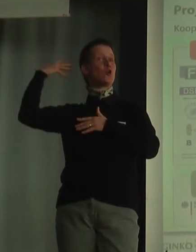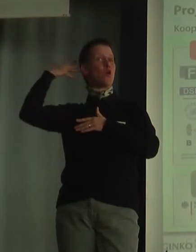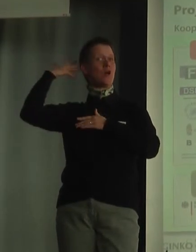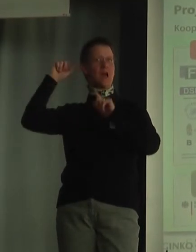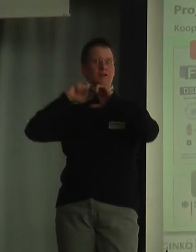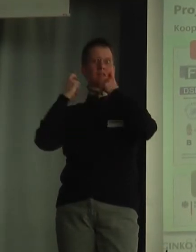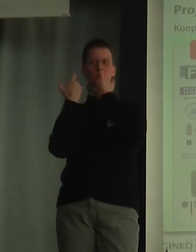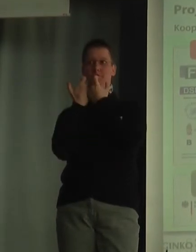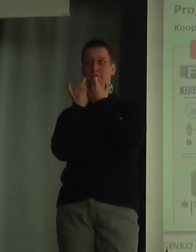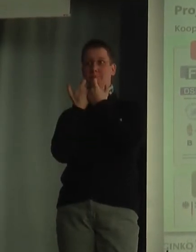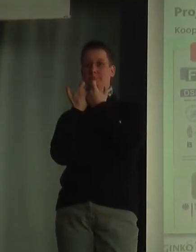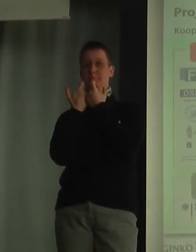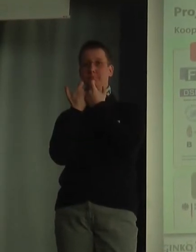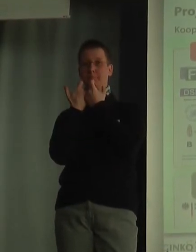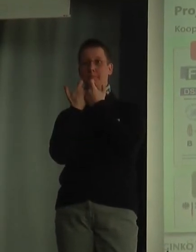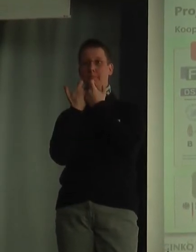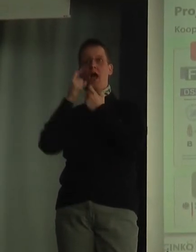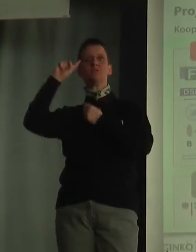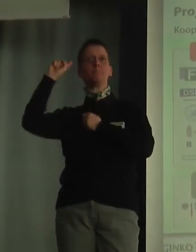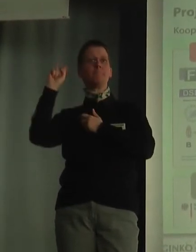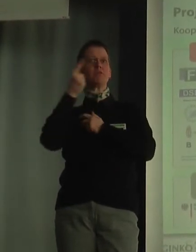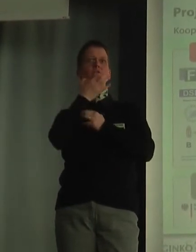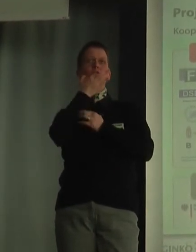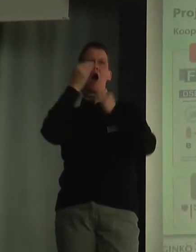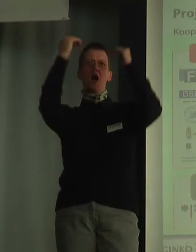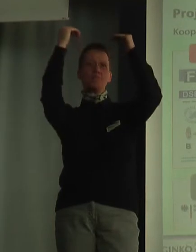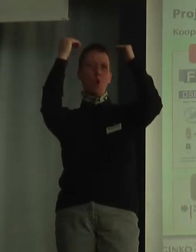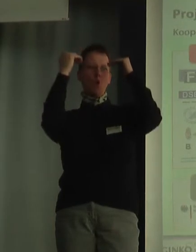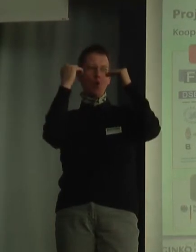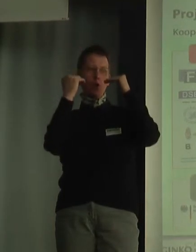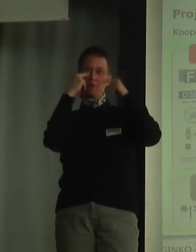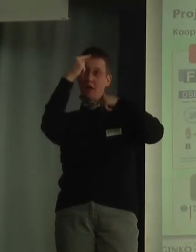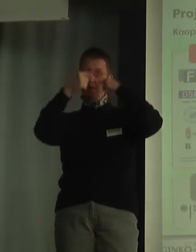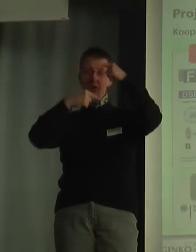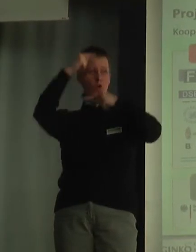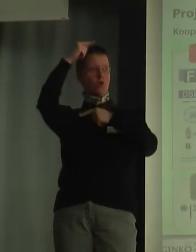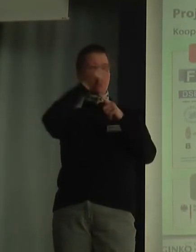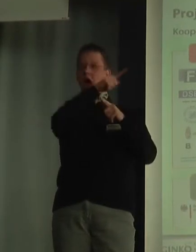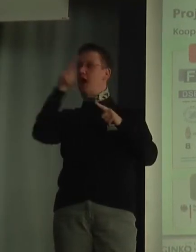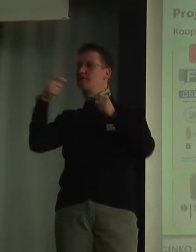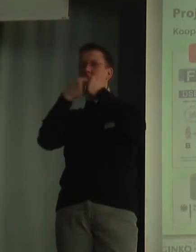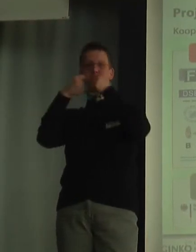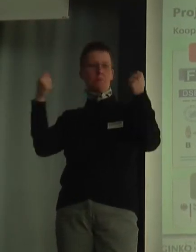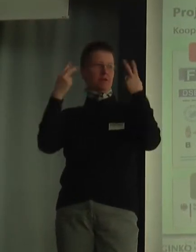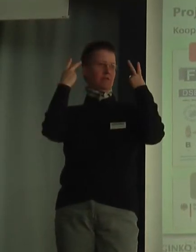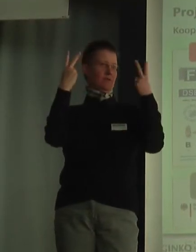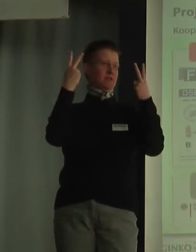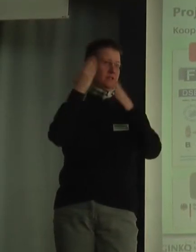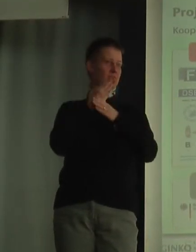Insbesondere bei der Fragebogenentwicklung waren die Verbände sehr wichtig. Und wir haben hier